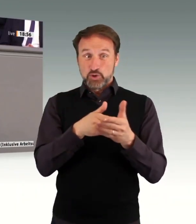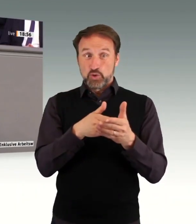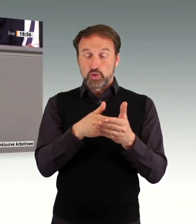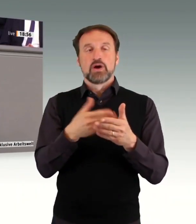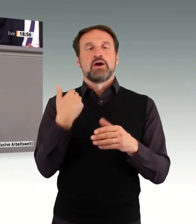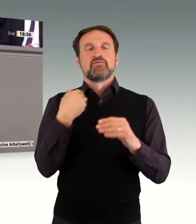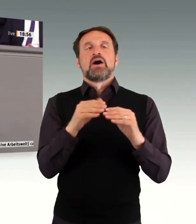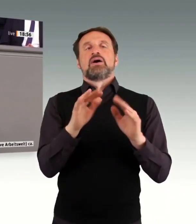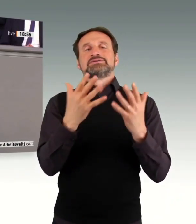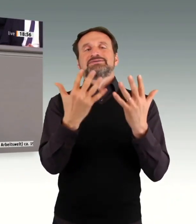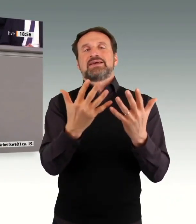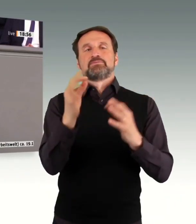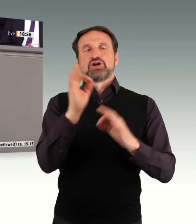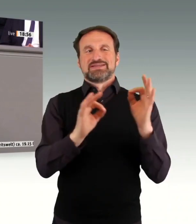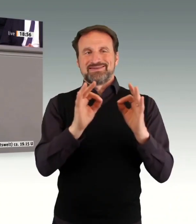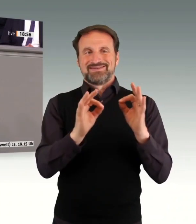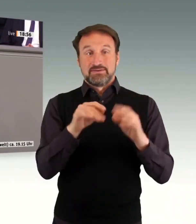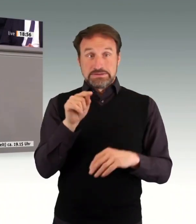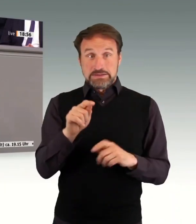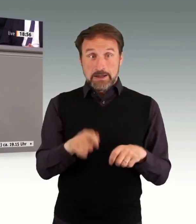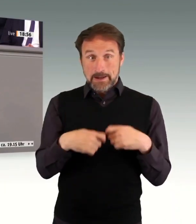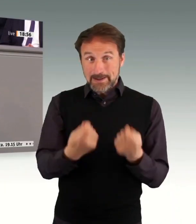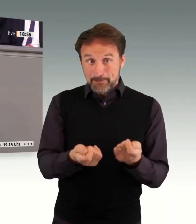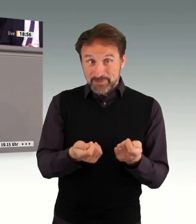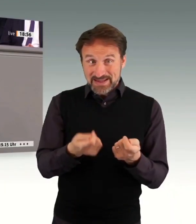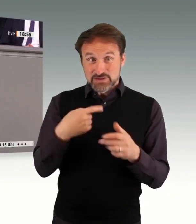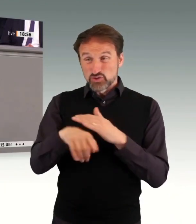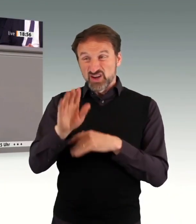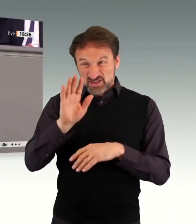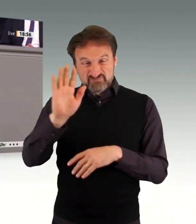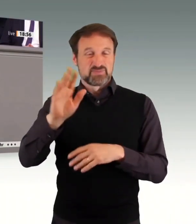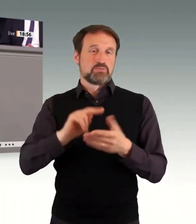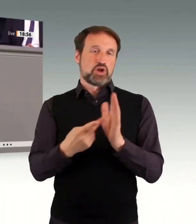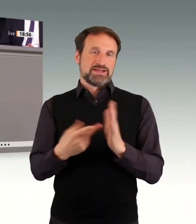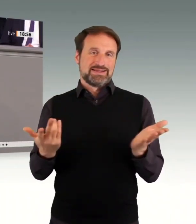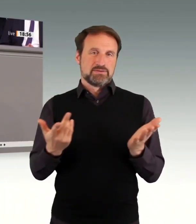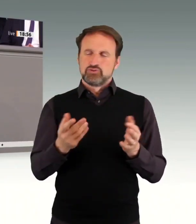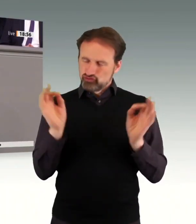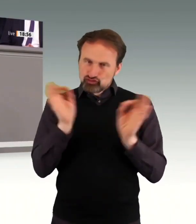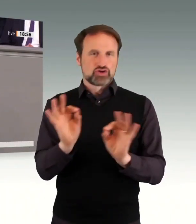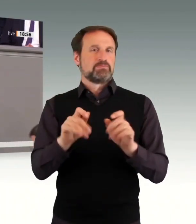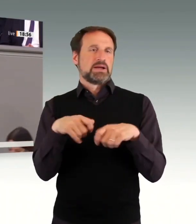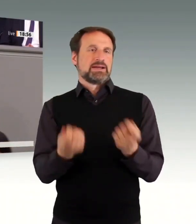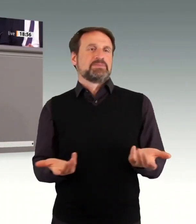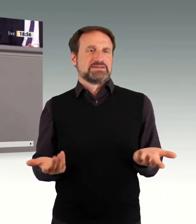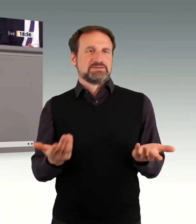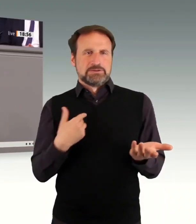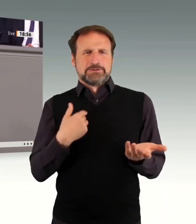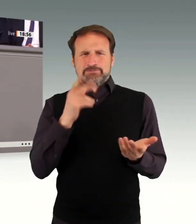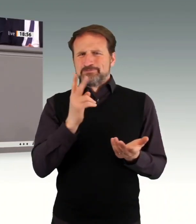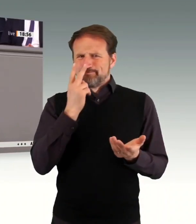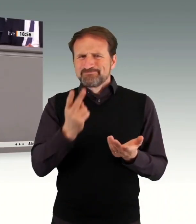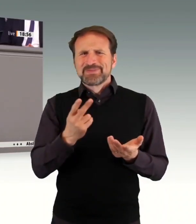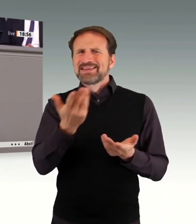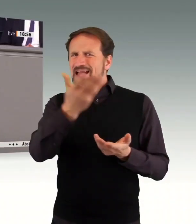Euro monatlich pro Beschäftigtem. Dieser Antrag wurde von Ihnen abgelehnt, was in gewisser Weise auch zeigt, wie ernst dieses Thema ist.